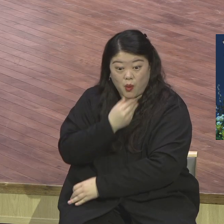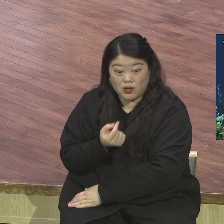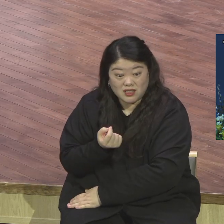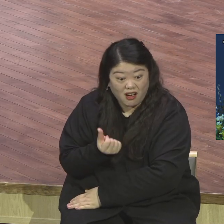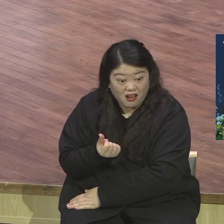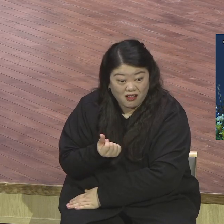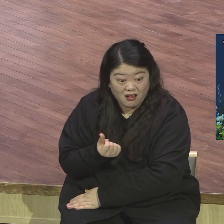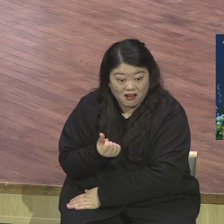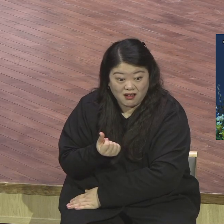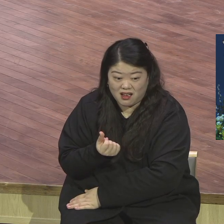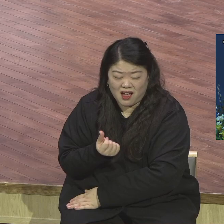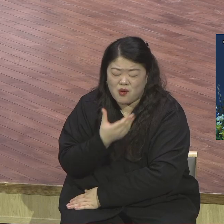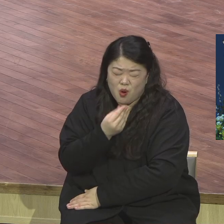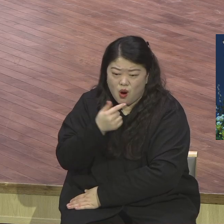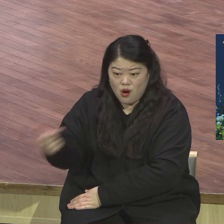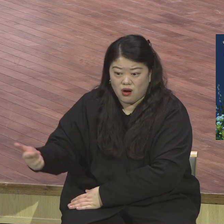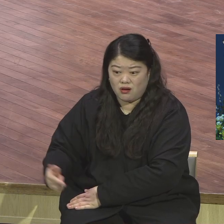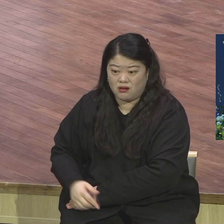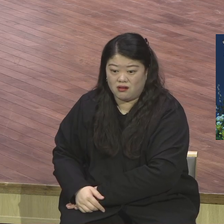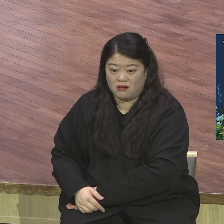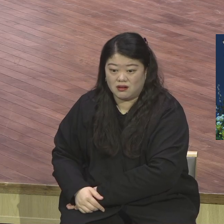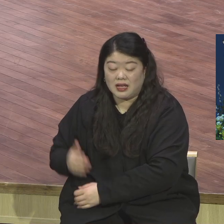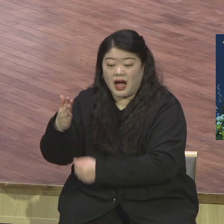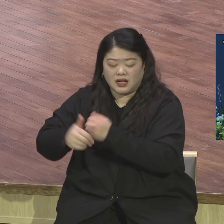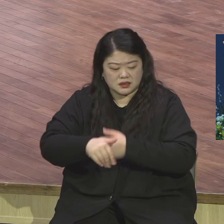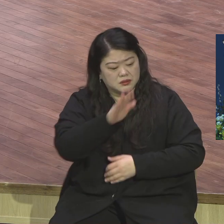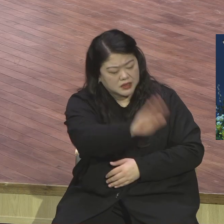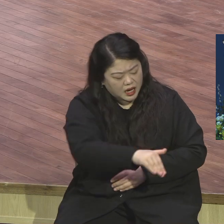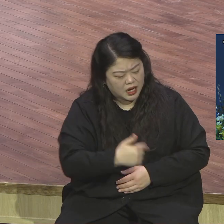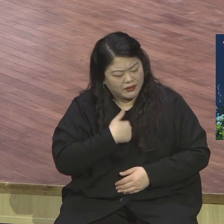처음 하도록 내가 해주겠다는 것입니다 얼마나 세밀합니까